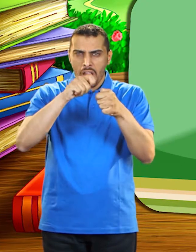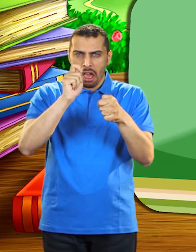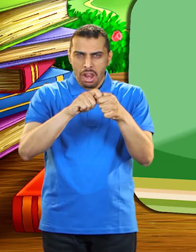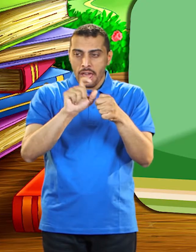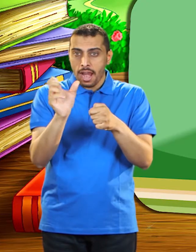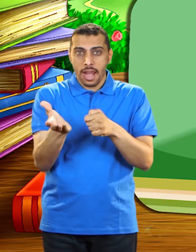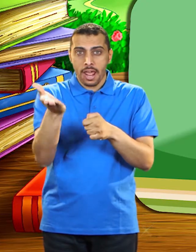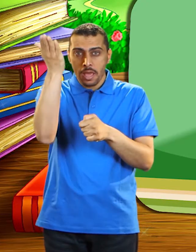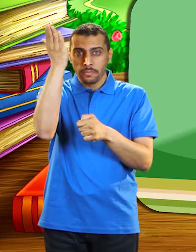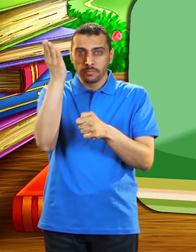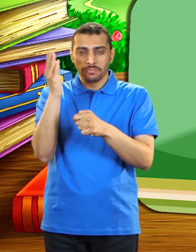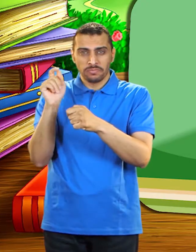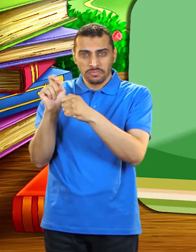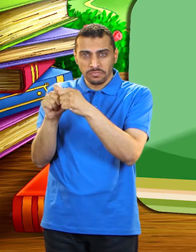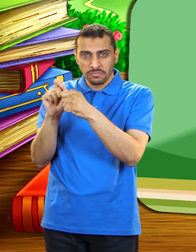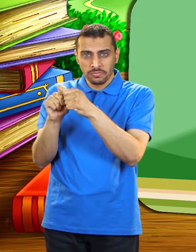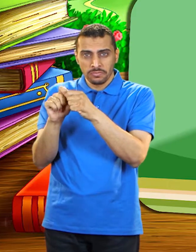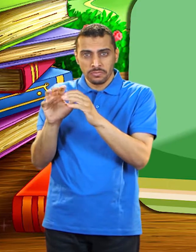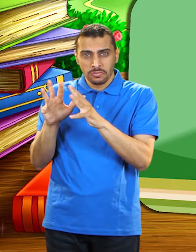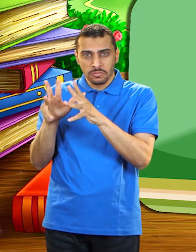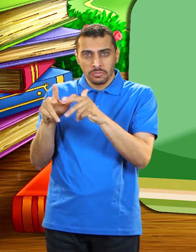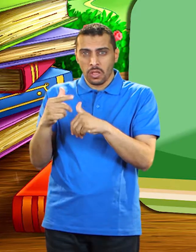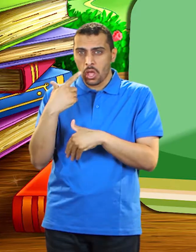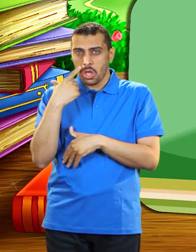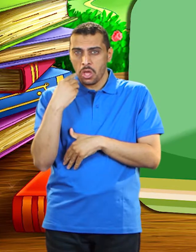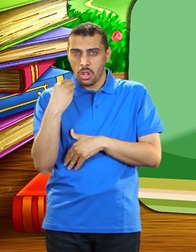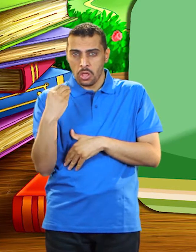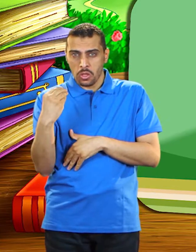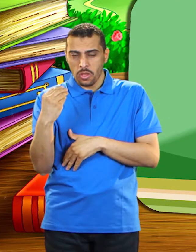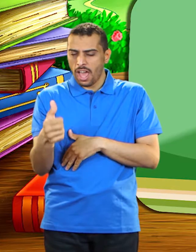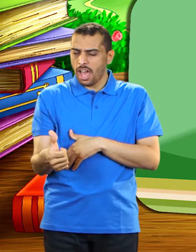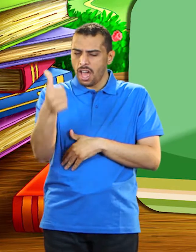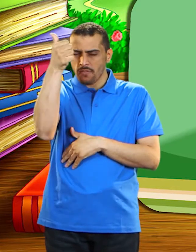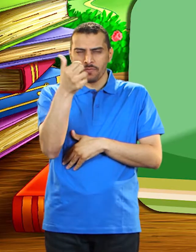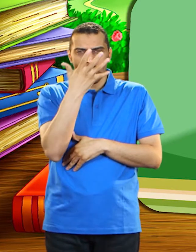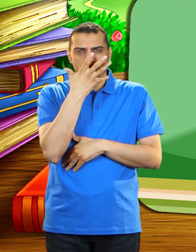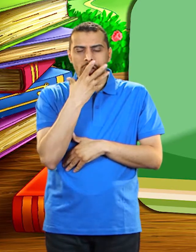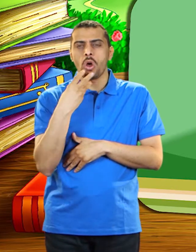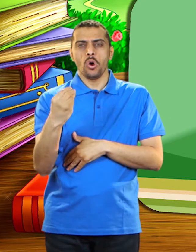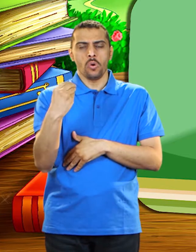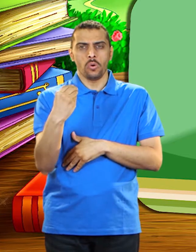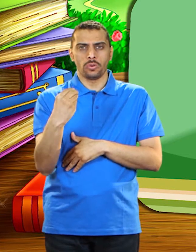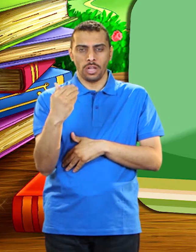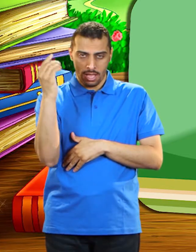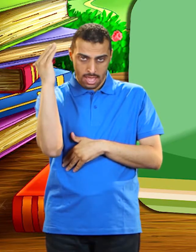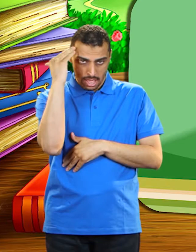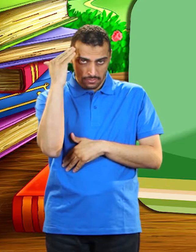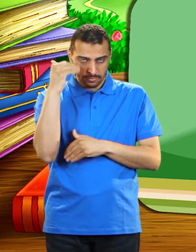تعالى رسوله محمدا في أحسن وأجمل وأفضل صورة وعلينا أن